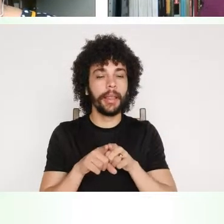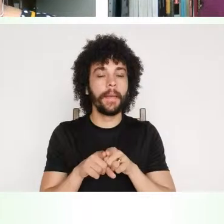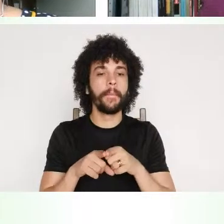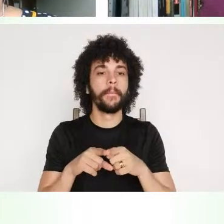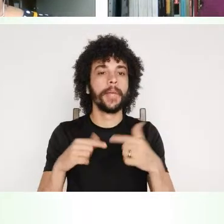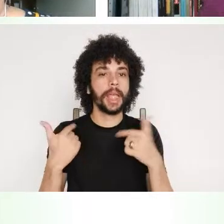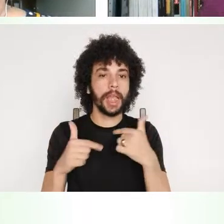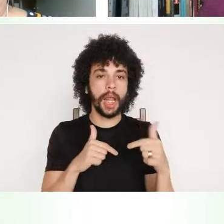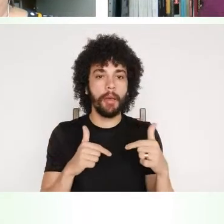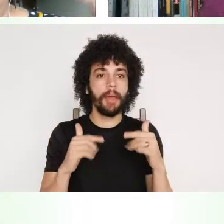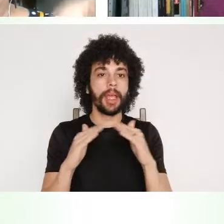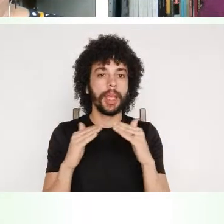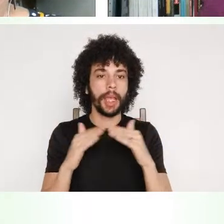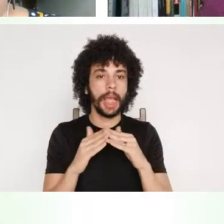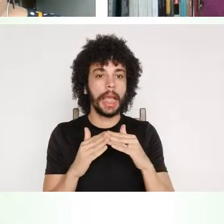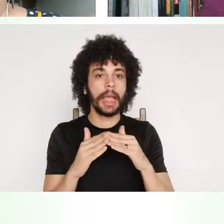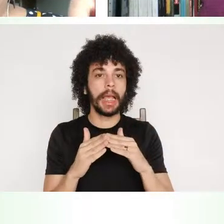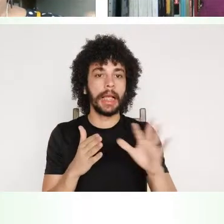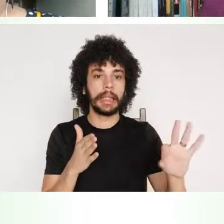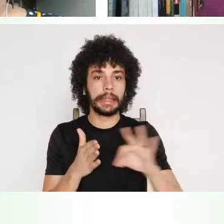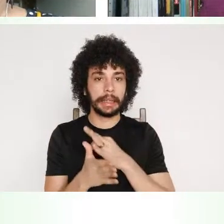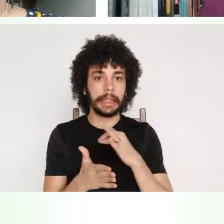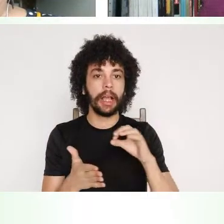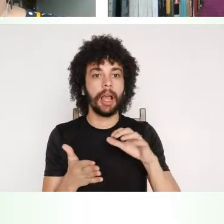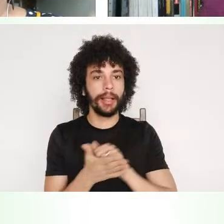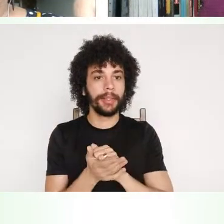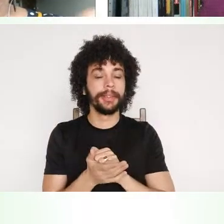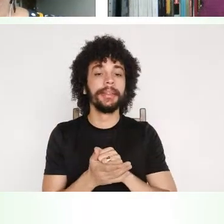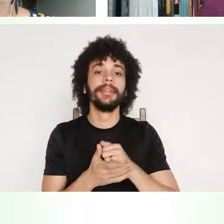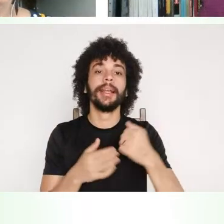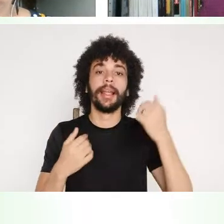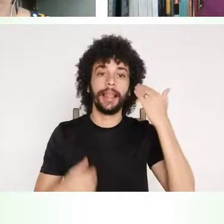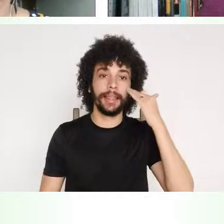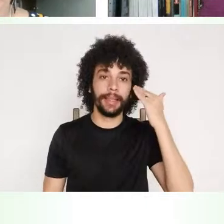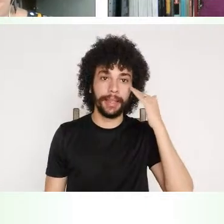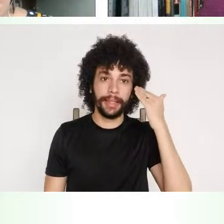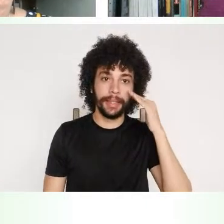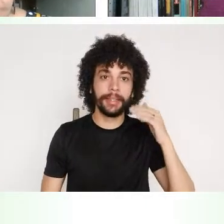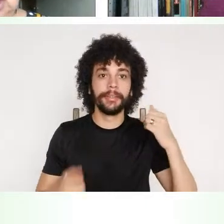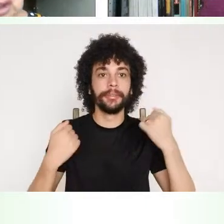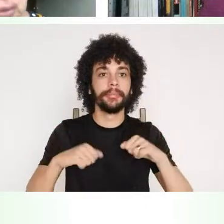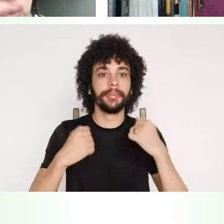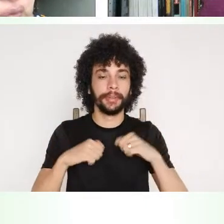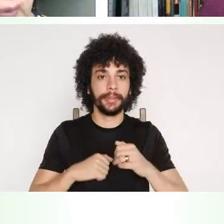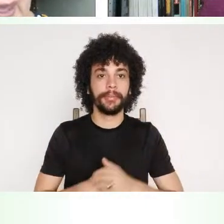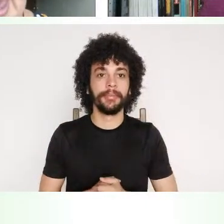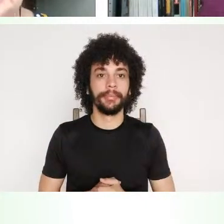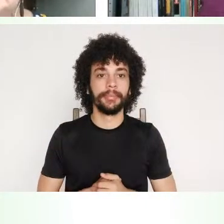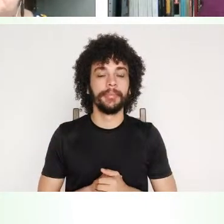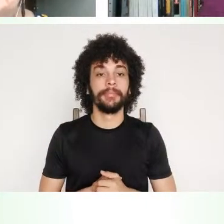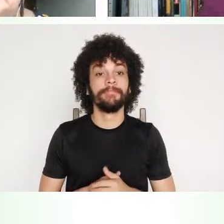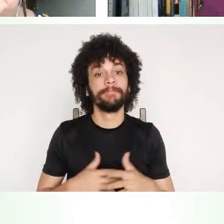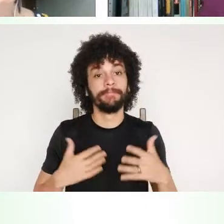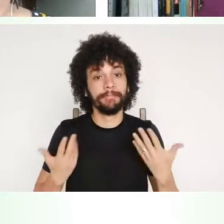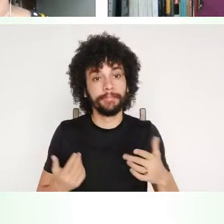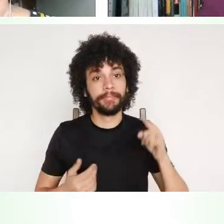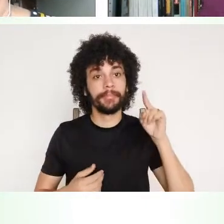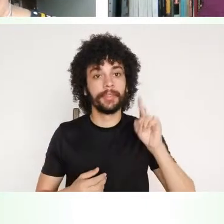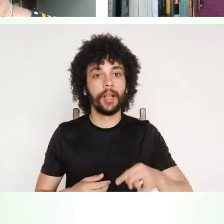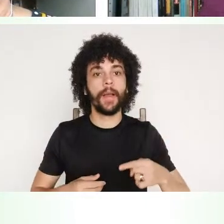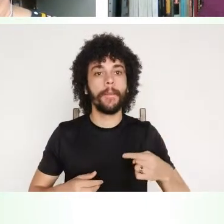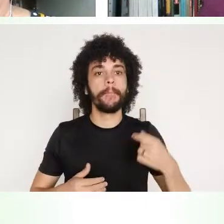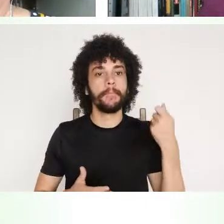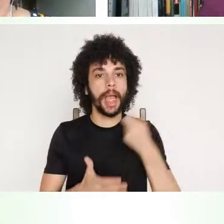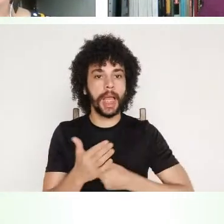de carteira assinada, ela entende a necessidade de ter um SUS. Então, acho que isso, essa batalha